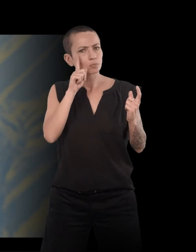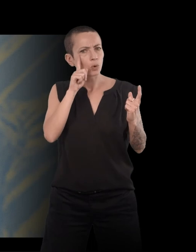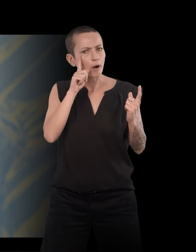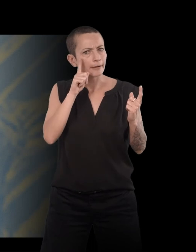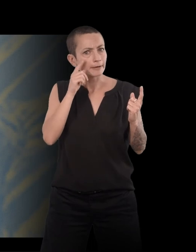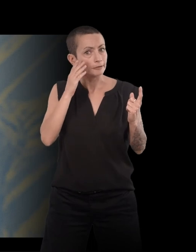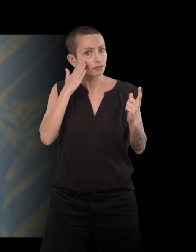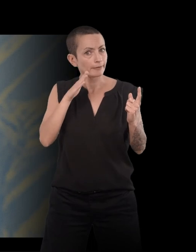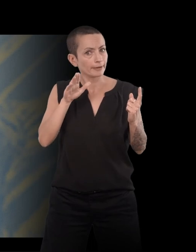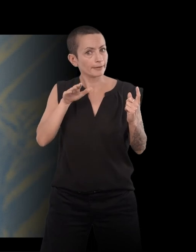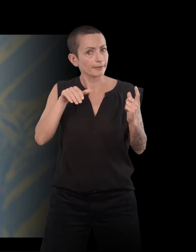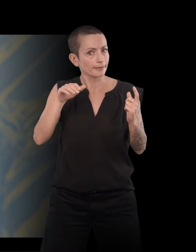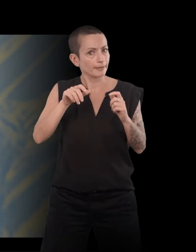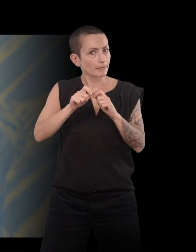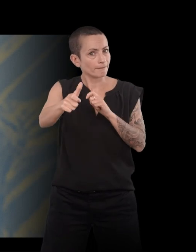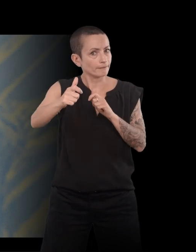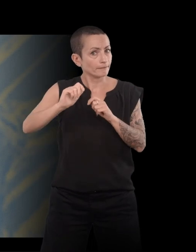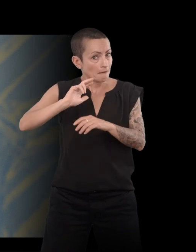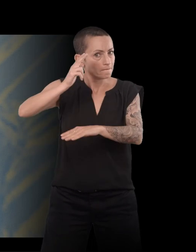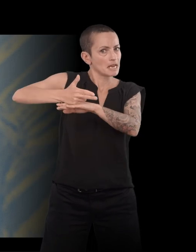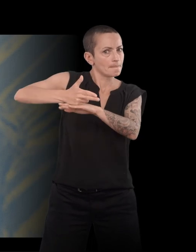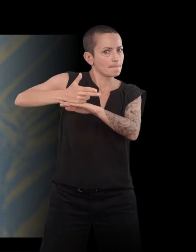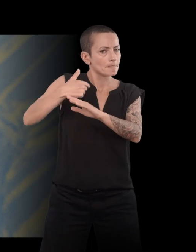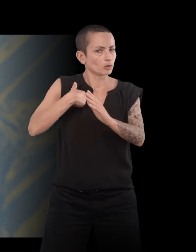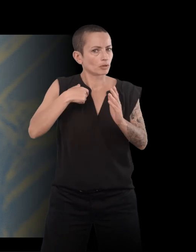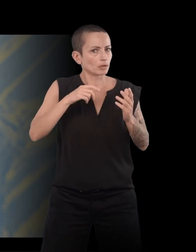filmer après. Donc, il fallait que je lisais avec un crayon.